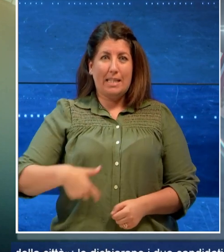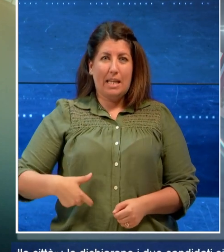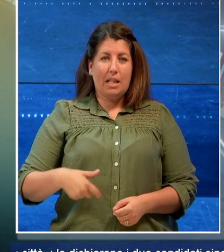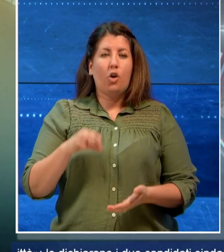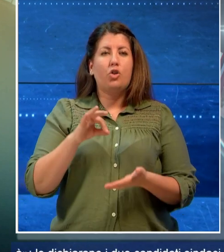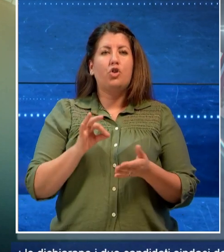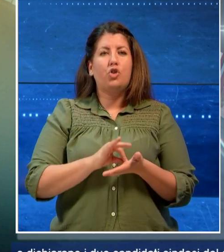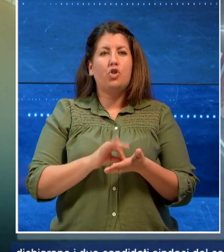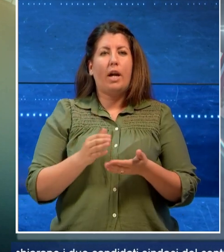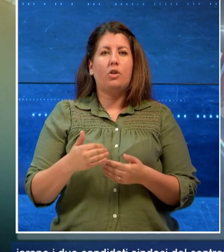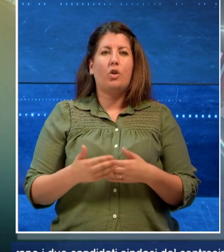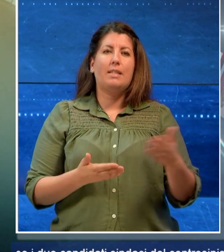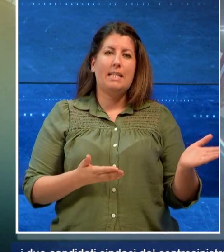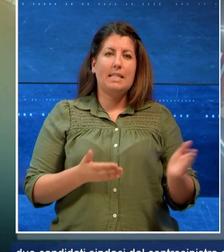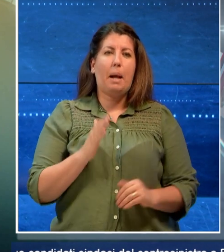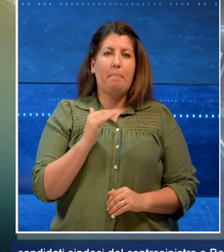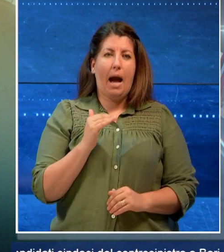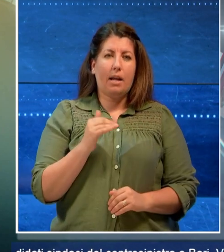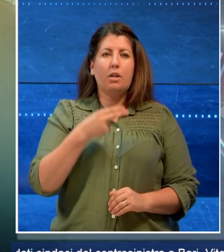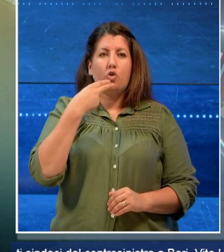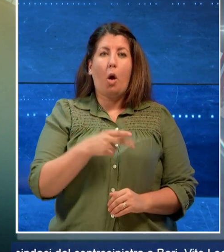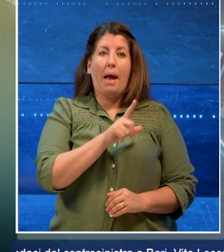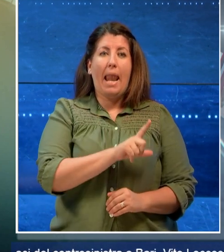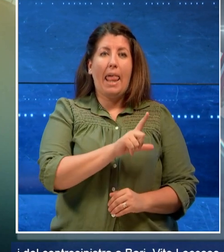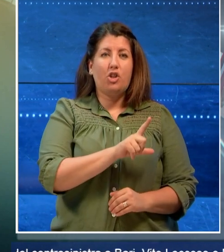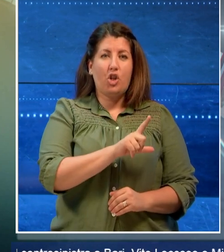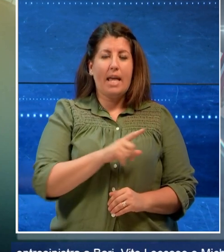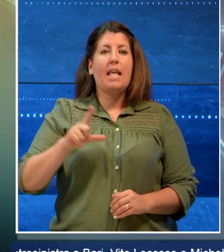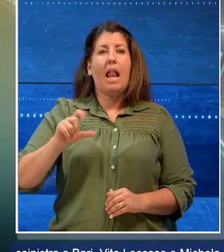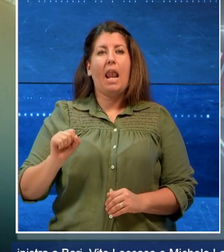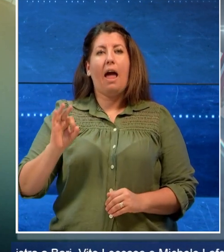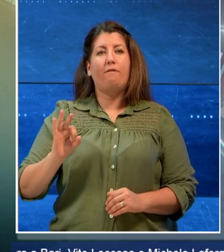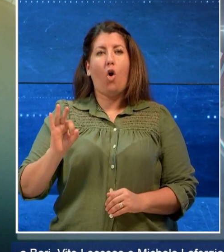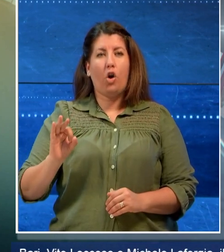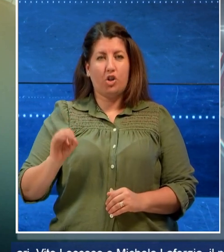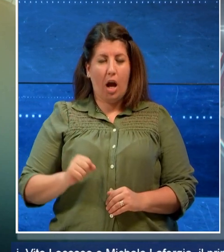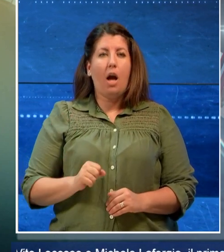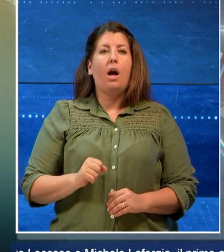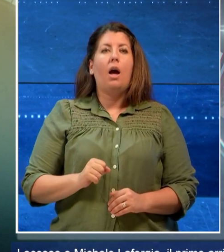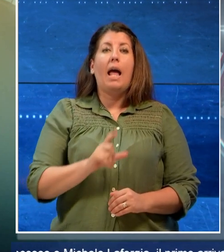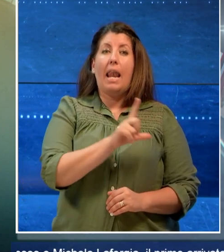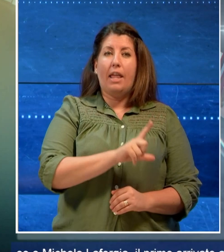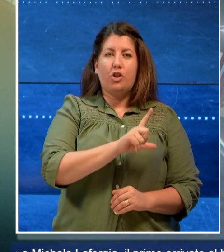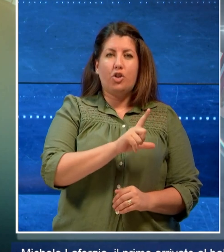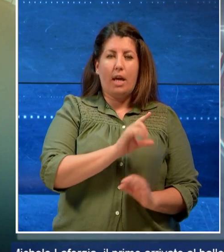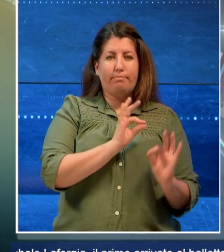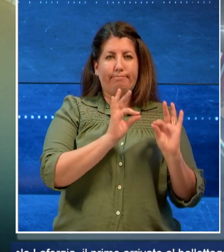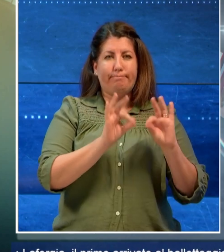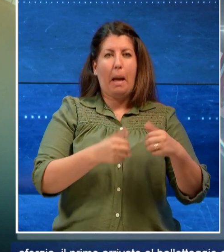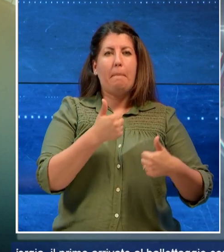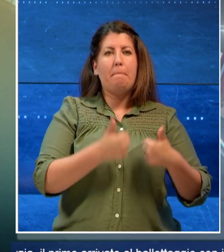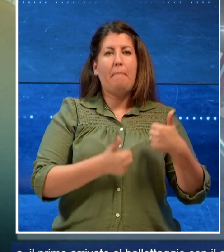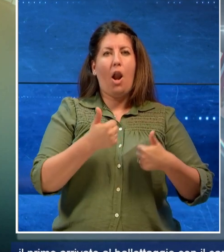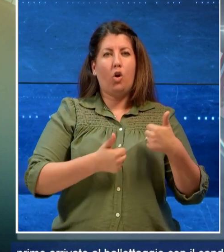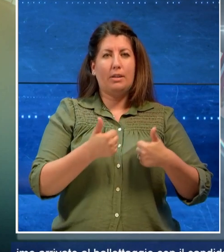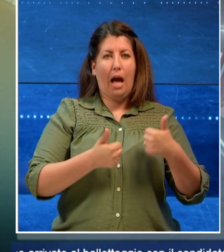centro-sinistra a Bari Vito Leccese e Michele Laforgia il primo arrivato al ballottaggio con il